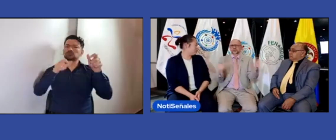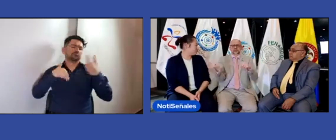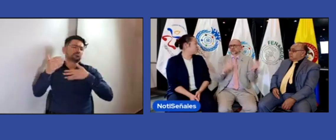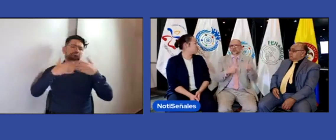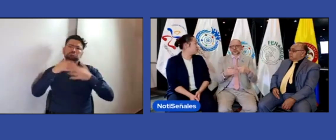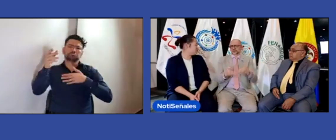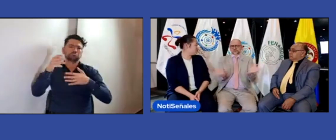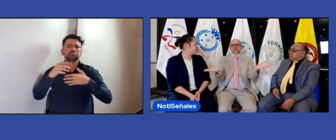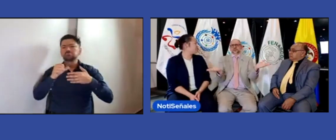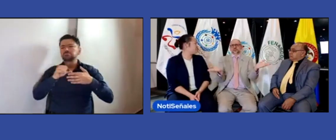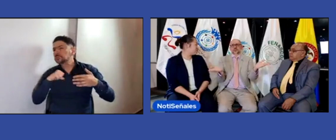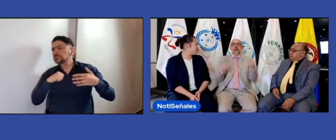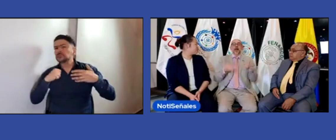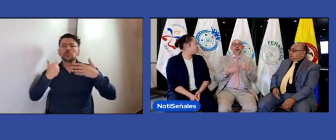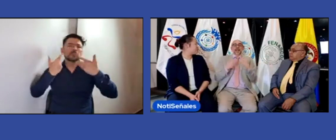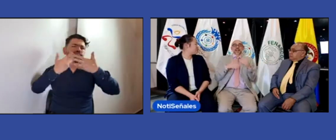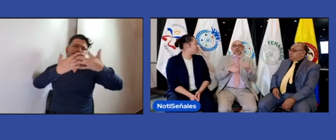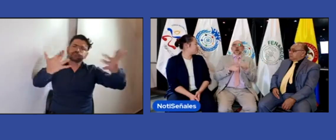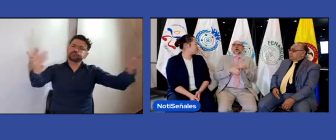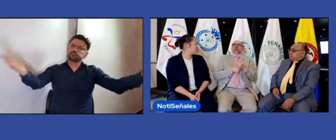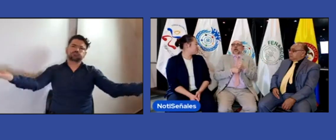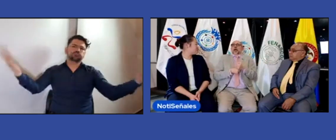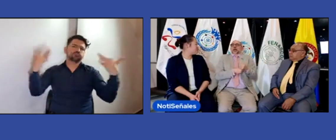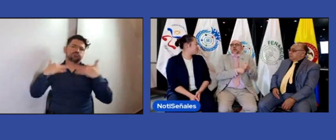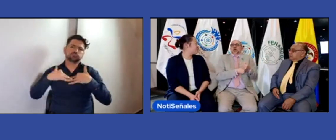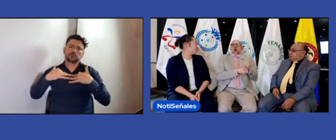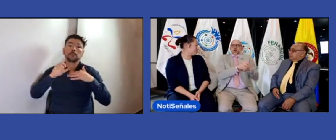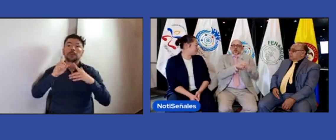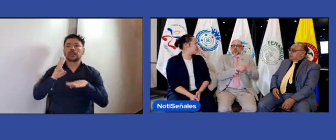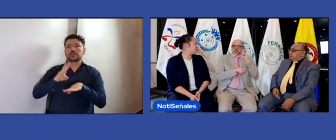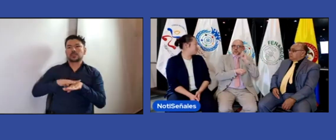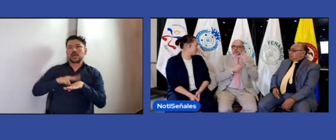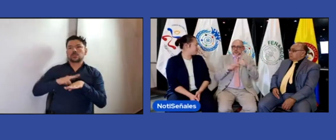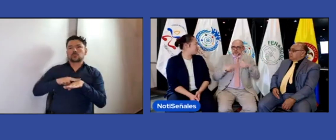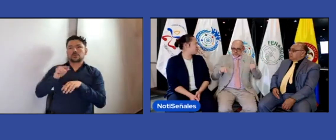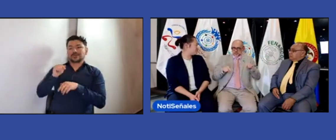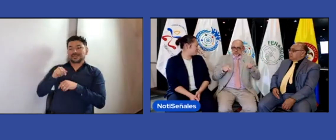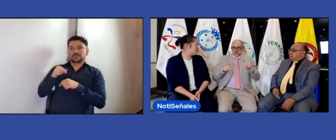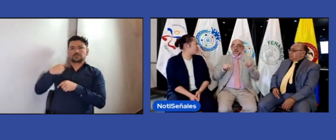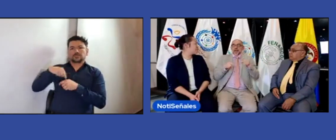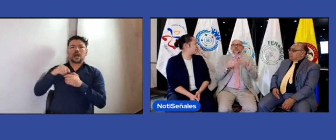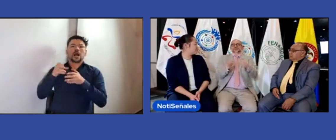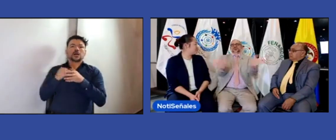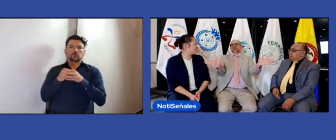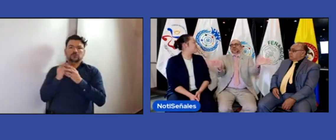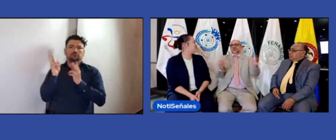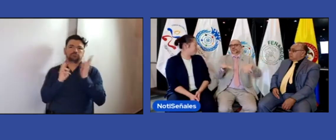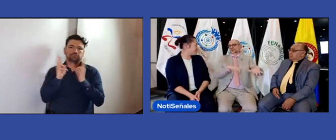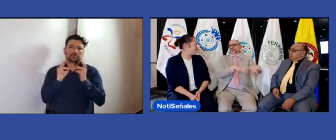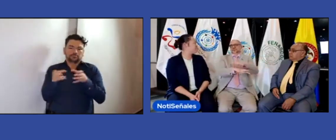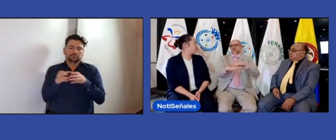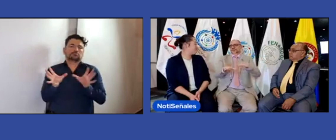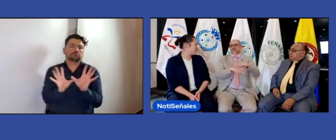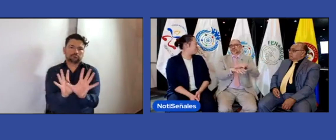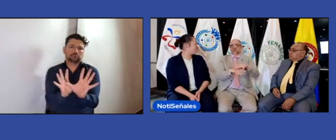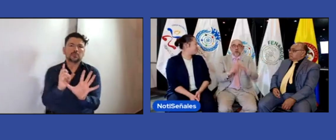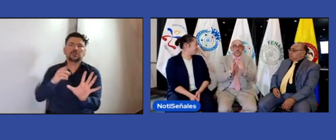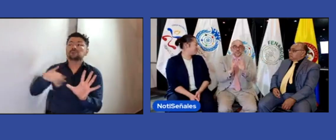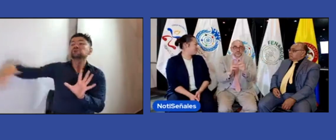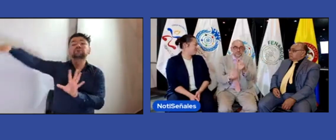y también estamos pues rindiendo cuentas en el Congreso Mundial de las Personas Sordas. Allí en ese Congreso Mundial que